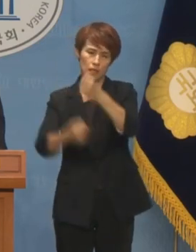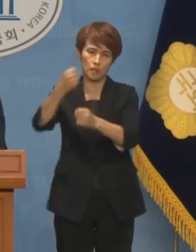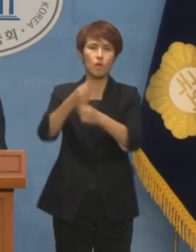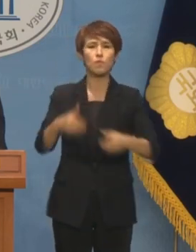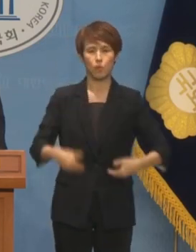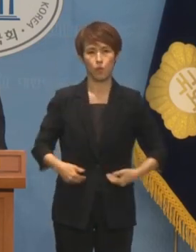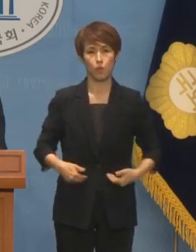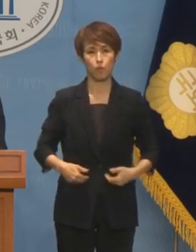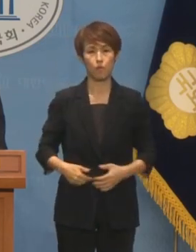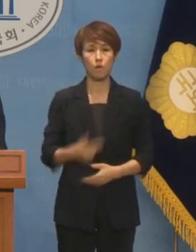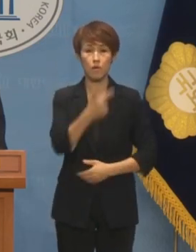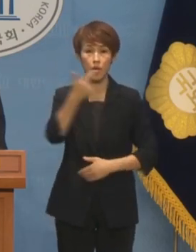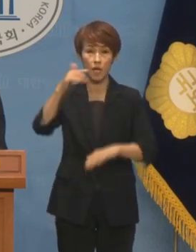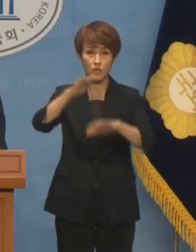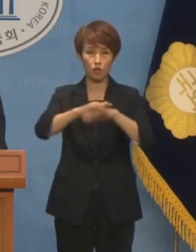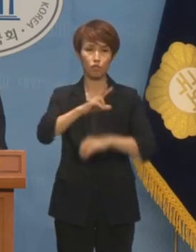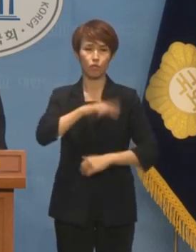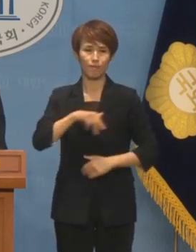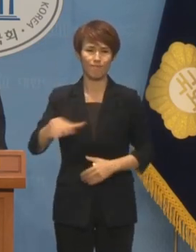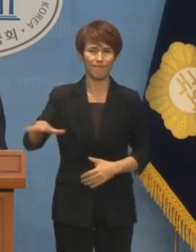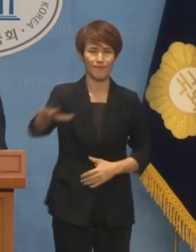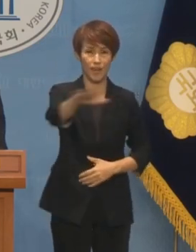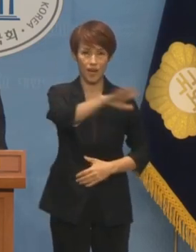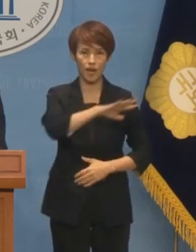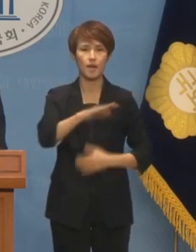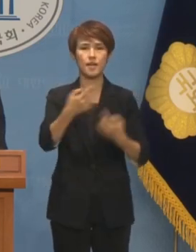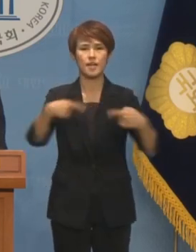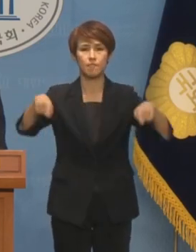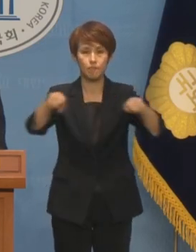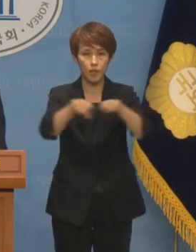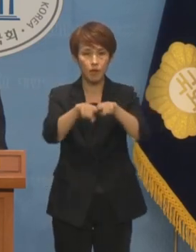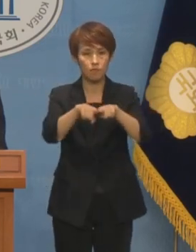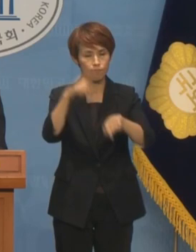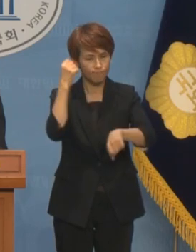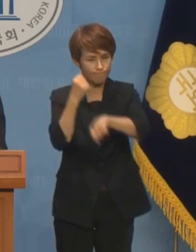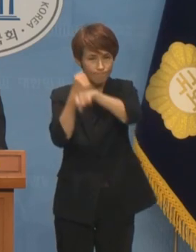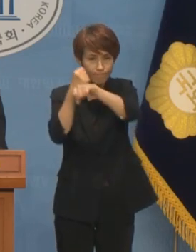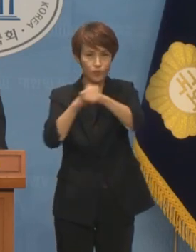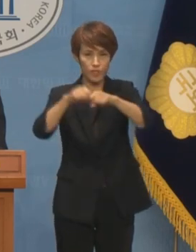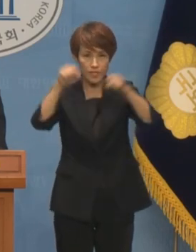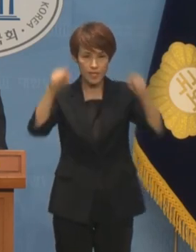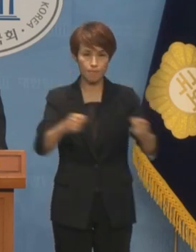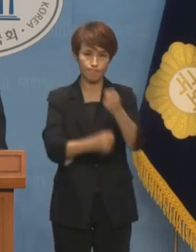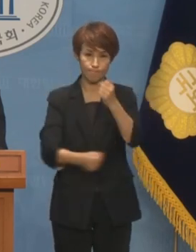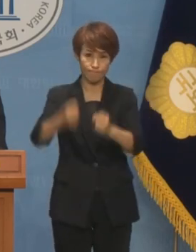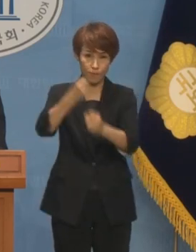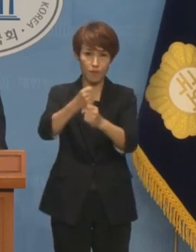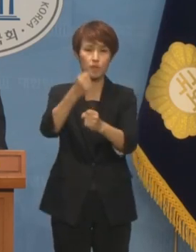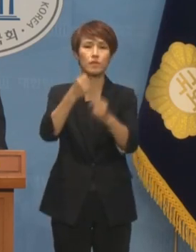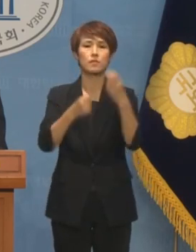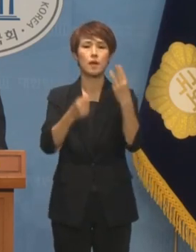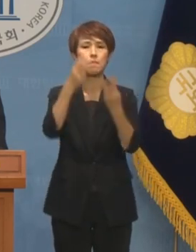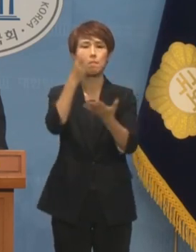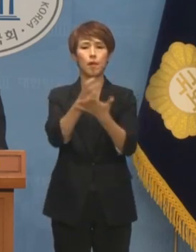중심지 대전 국회의원 전원이 함께 국가 R&D 시스템 재구축 3법을 발의합니다.